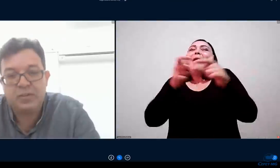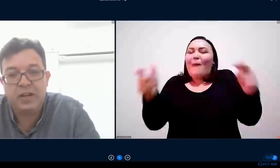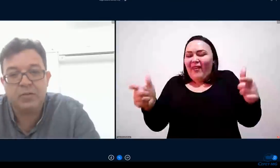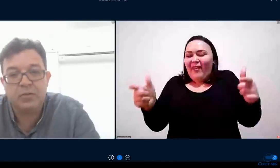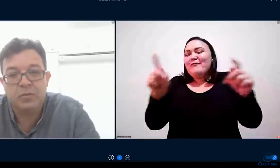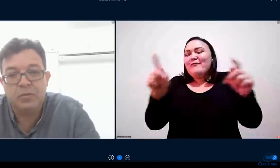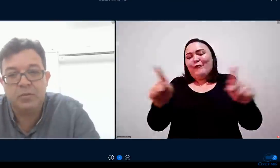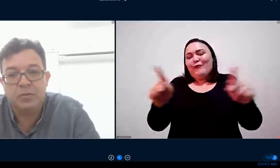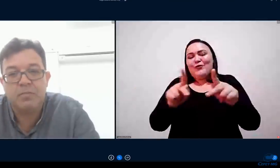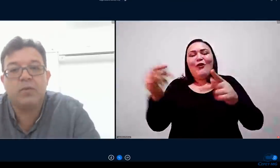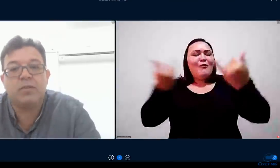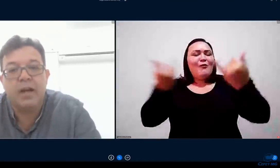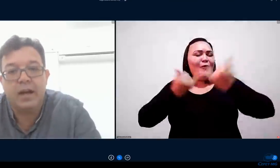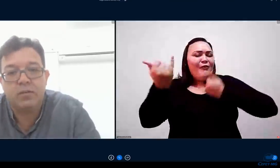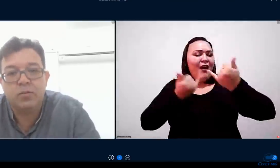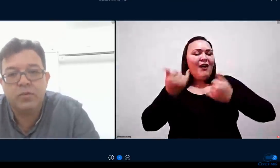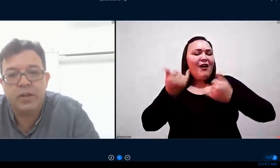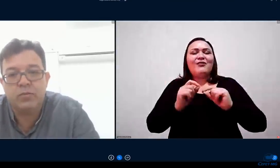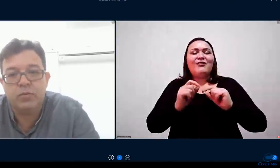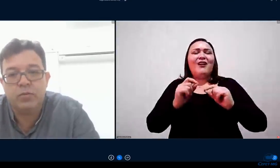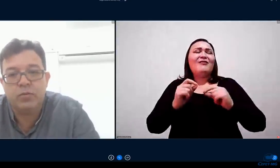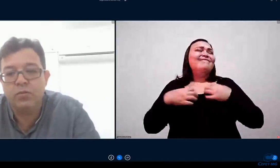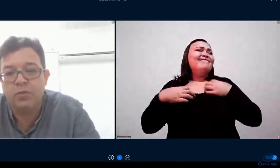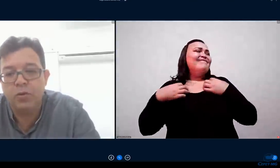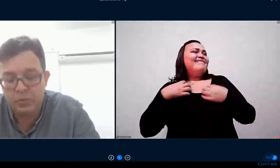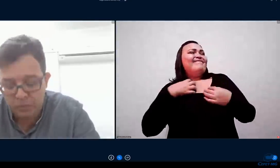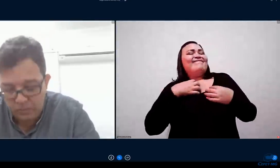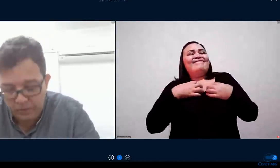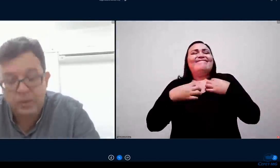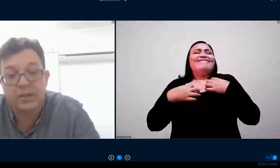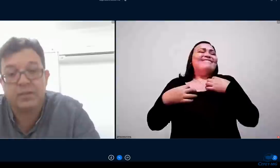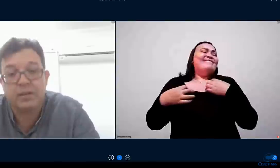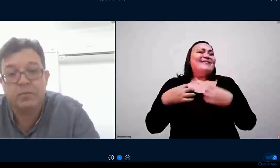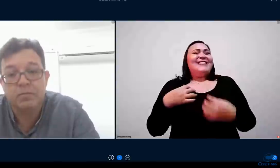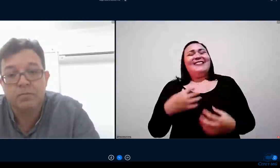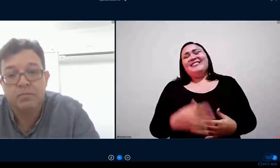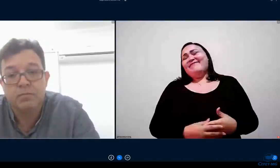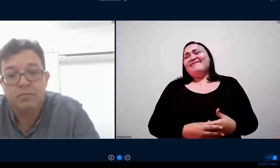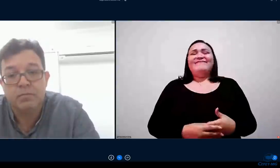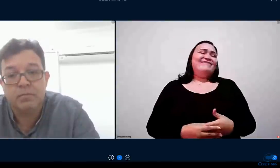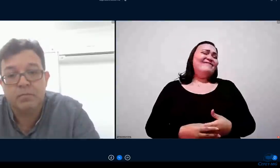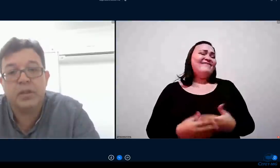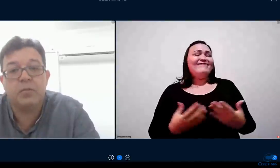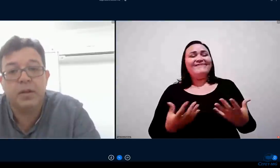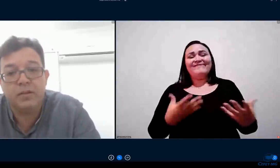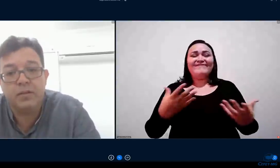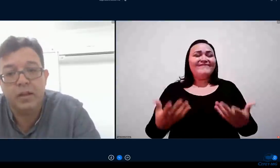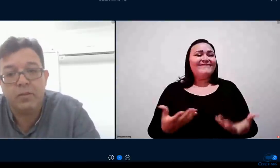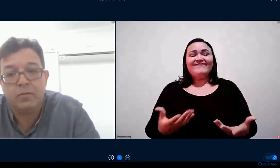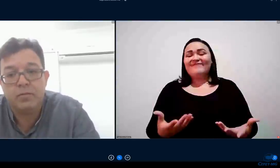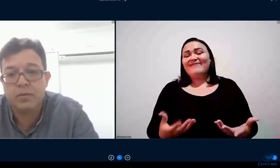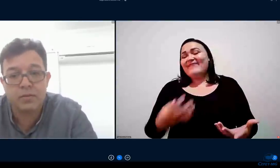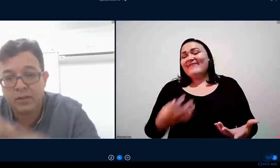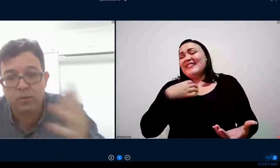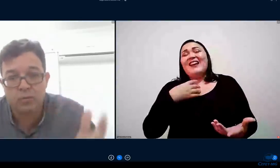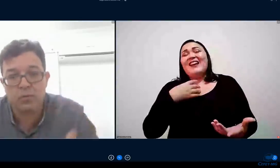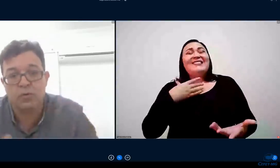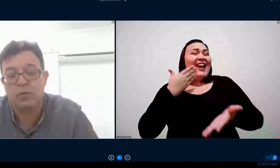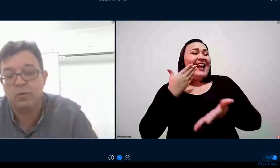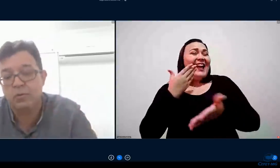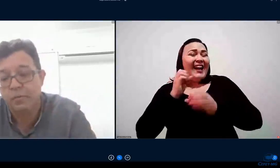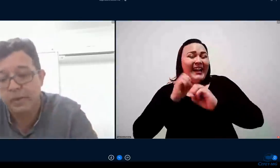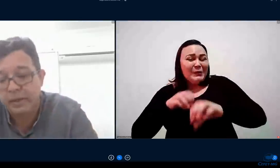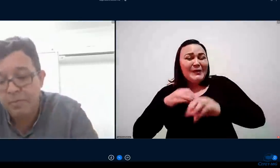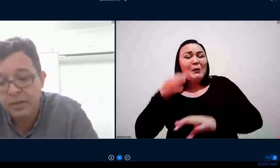já um certo mal estar um certo desconforto com a educação mesmo presencial com a